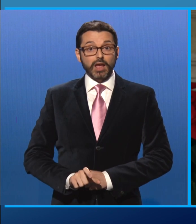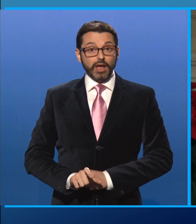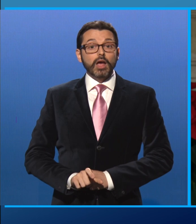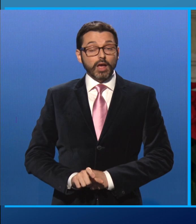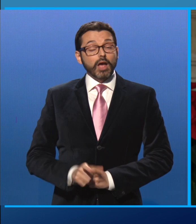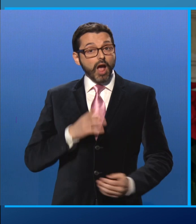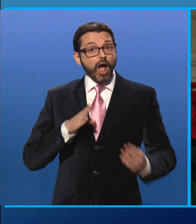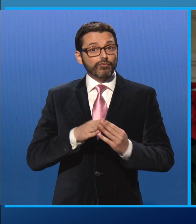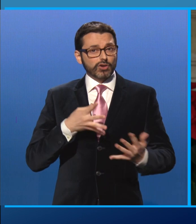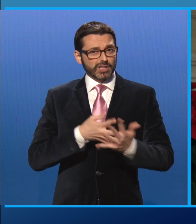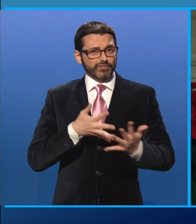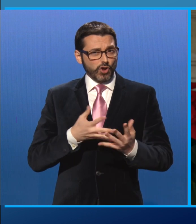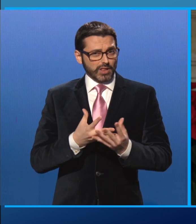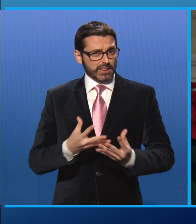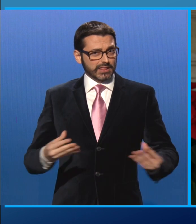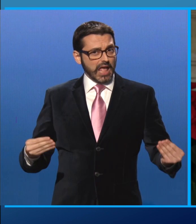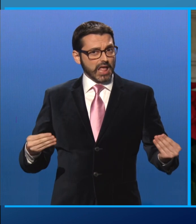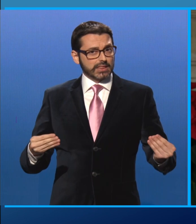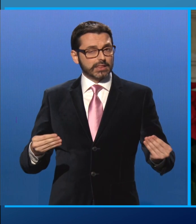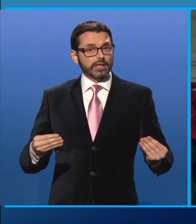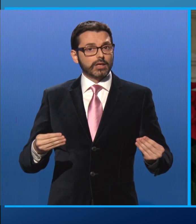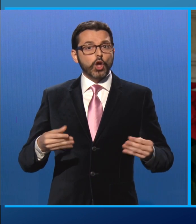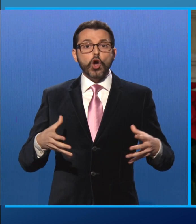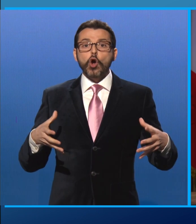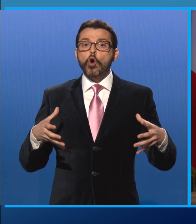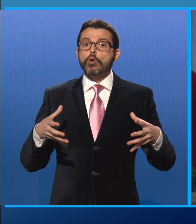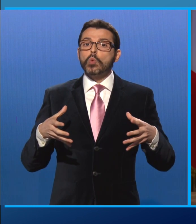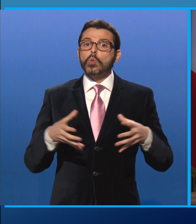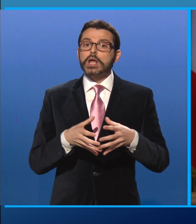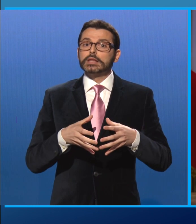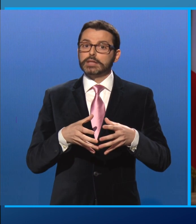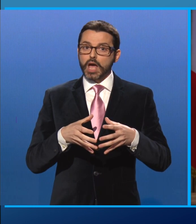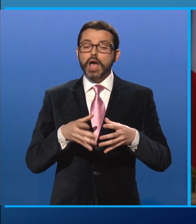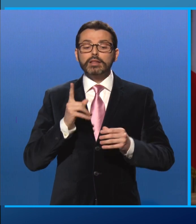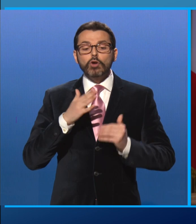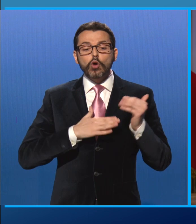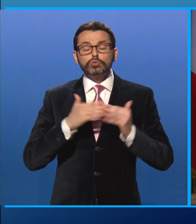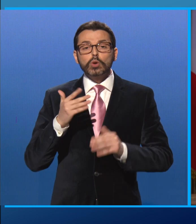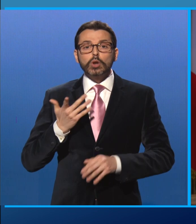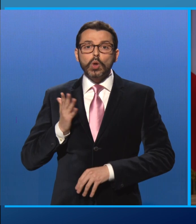abbiamo di fronte. La comunità, peraltro, va costruita giorno per giorno nella realtà.